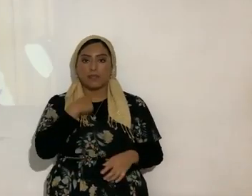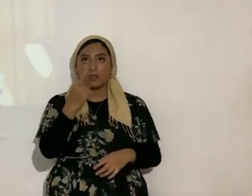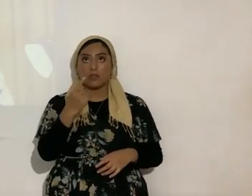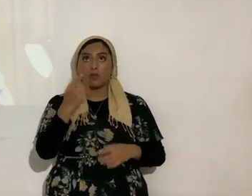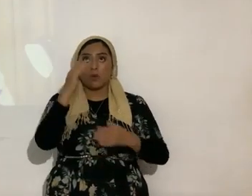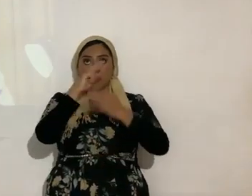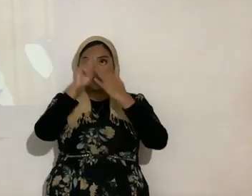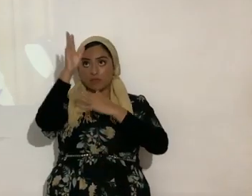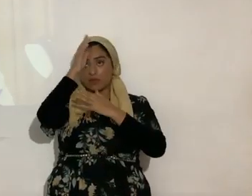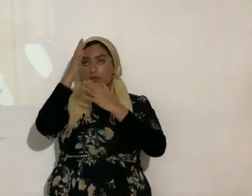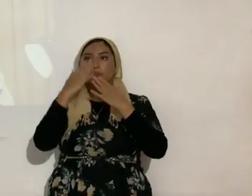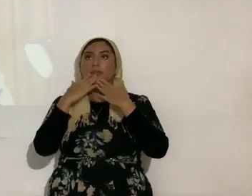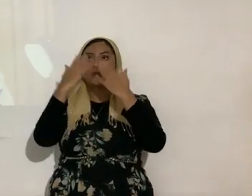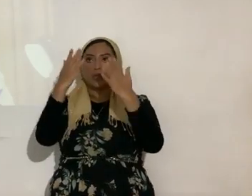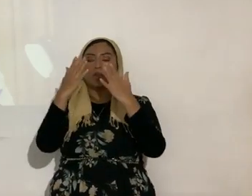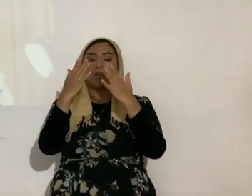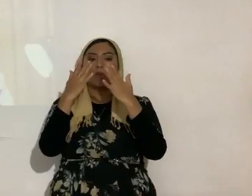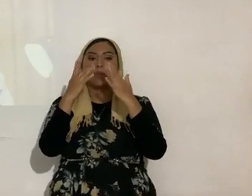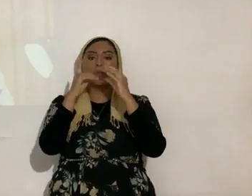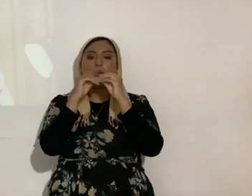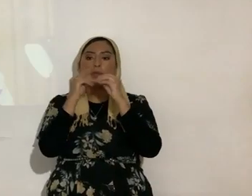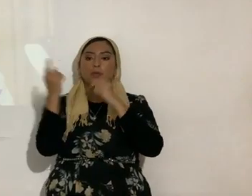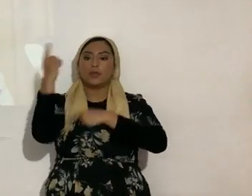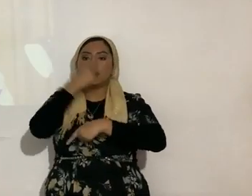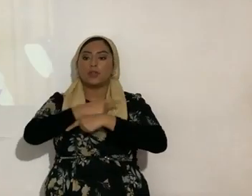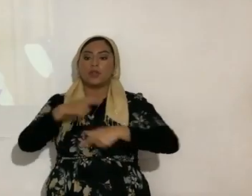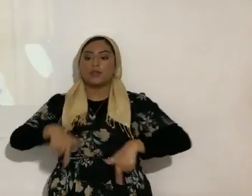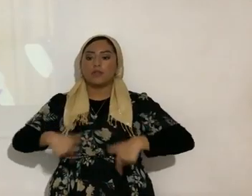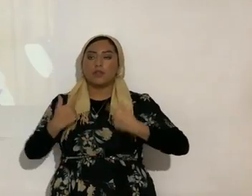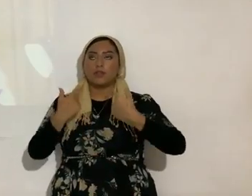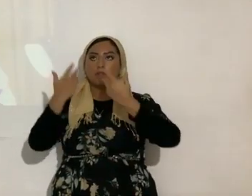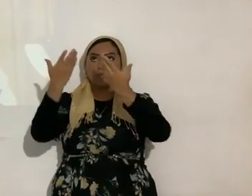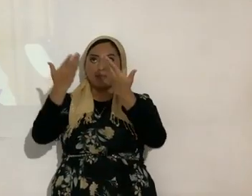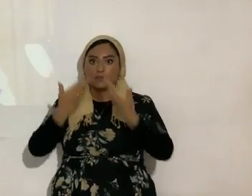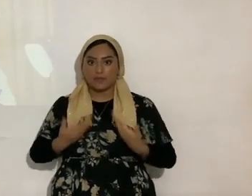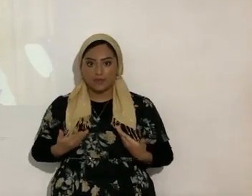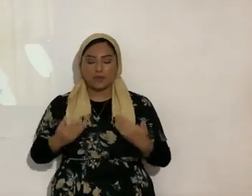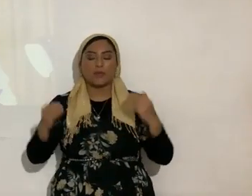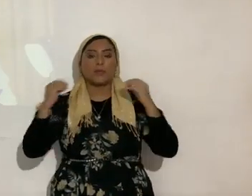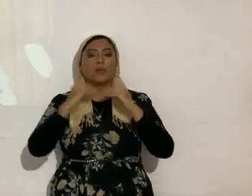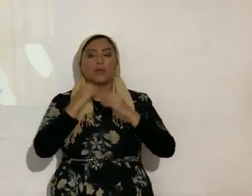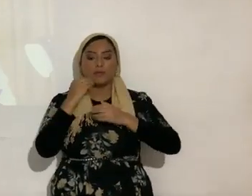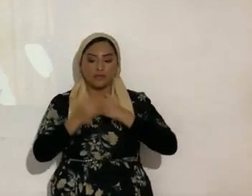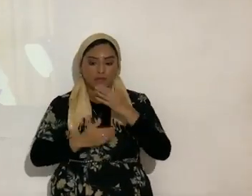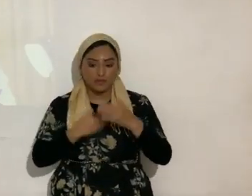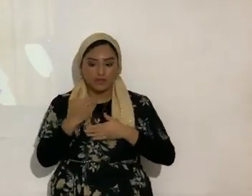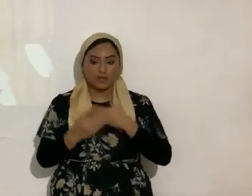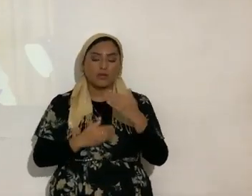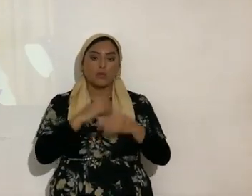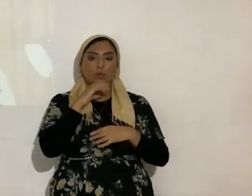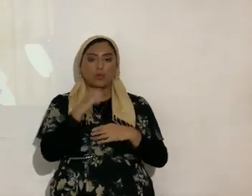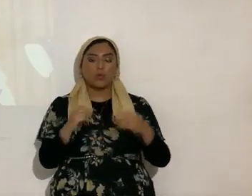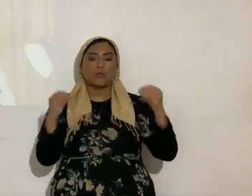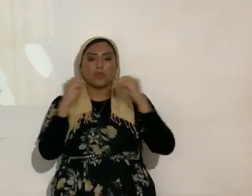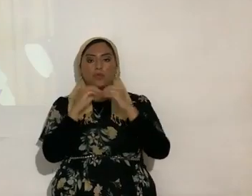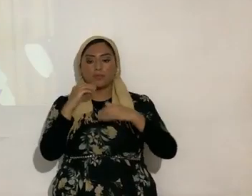Boker todo acababa por un día por de vida porque ya vamos más avanzando en años más más avanzando en años